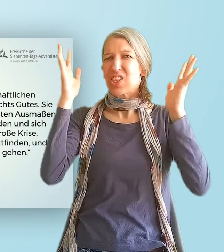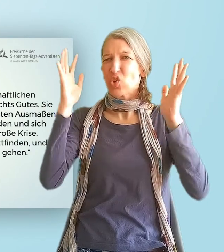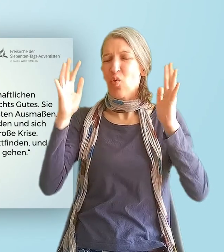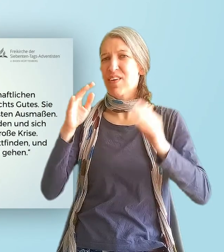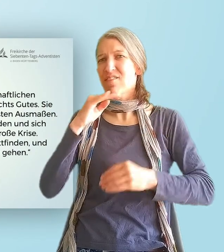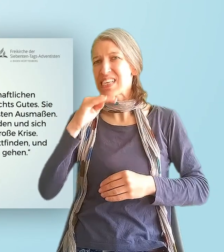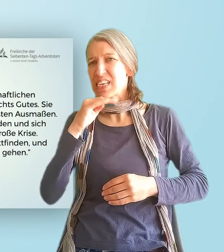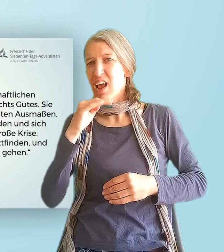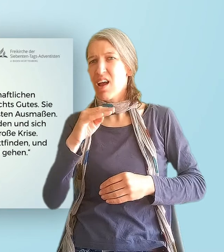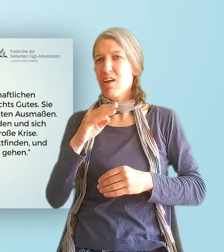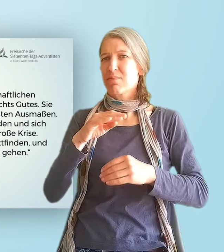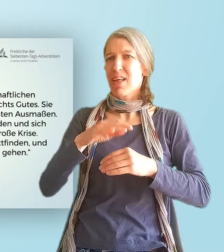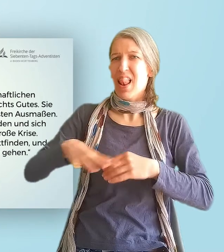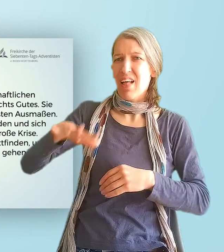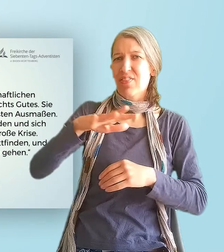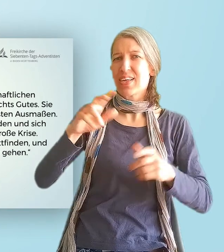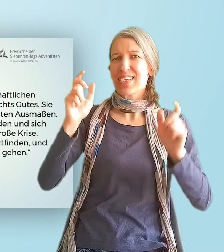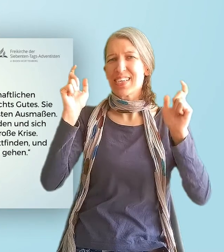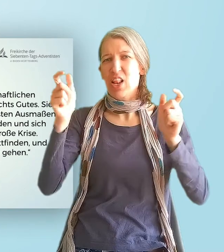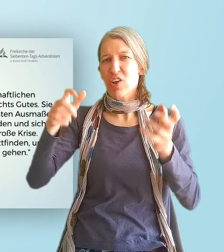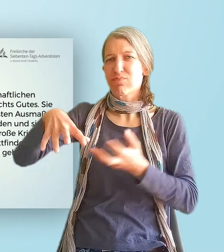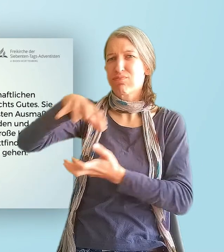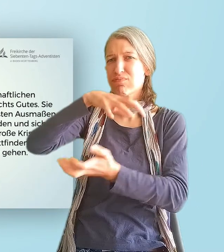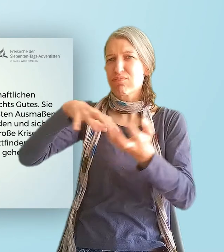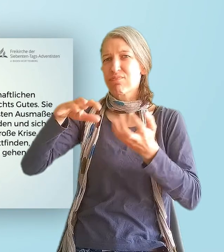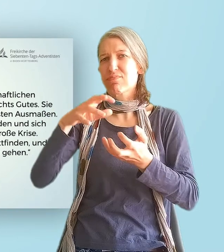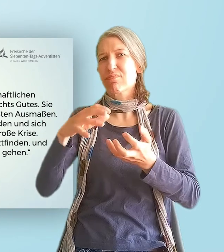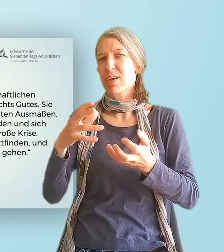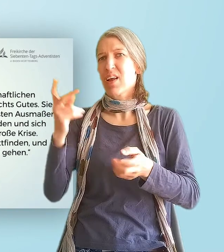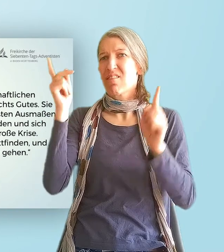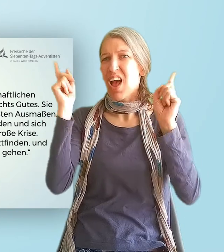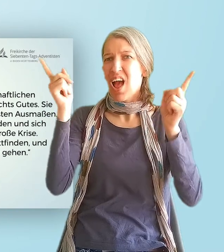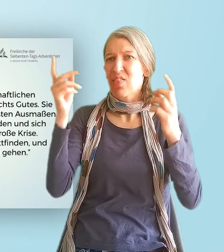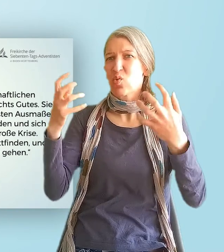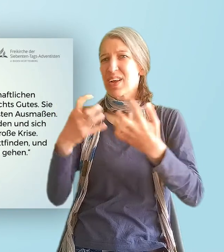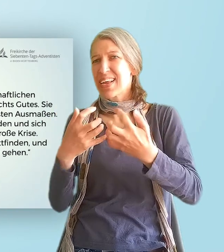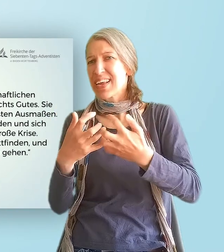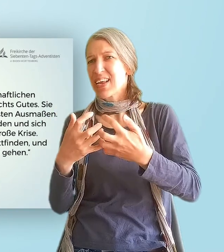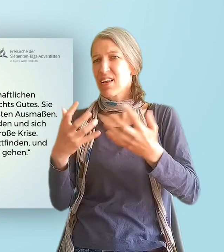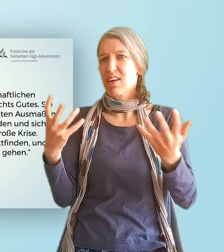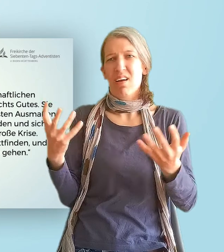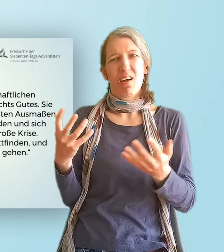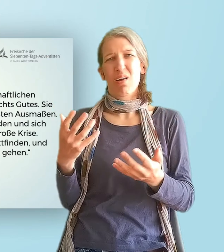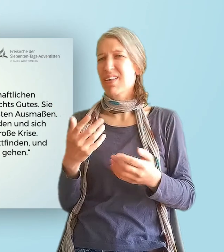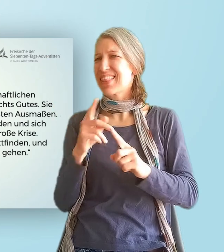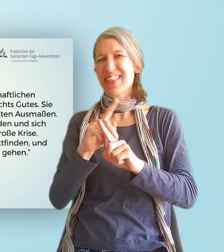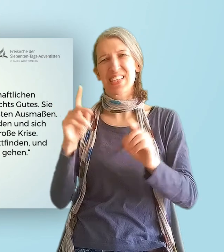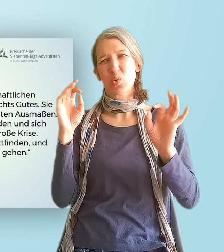Unruhen, die Warnungen vor einem Krieg verheißen nichts Gutes. Sie sind Vorboten bevorstehender Ereignisse